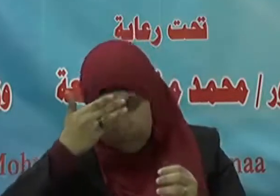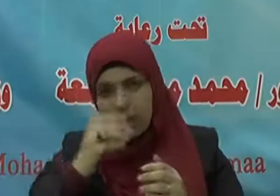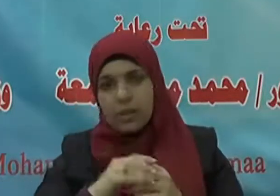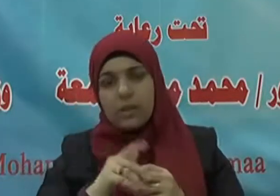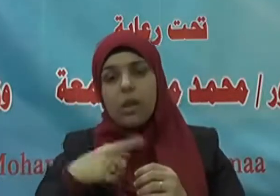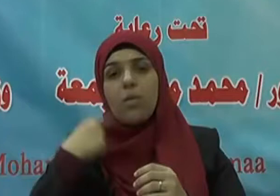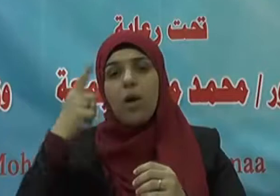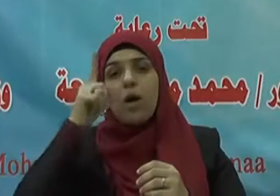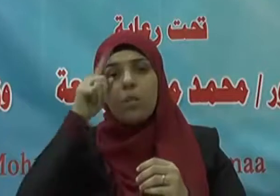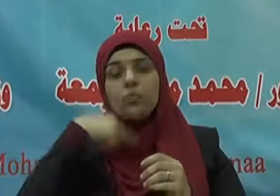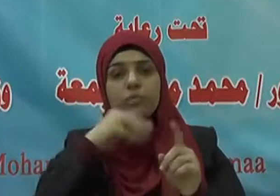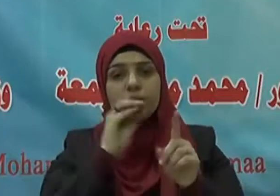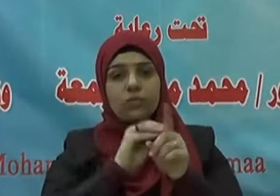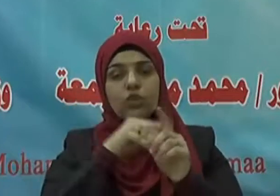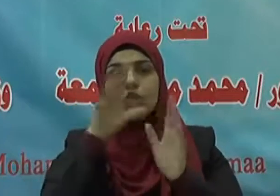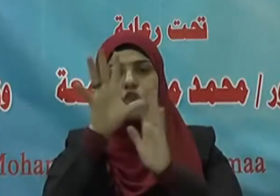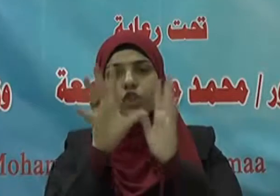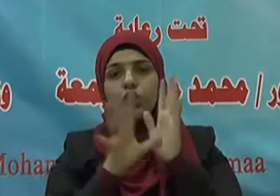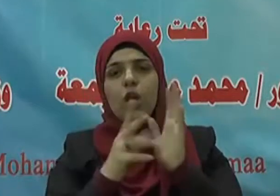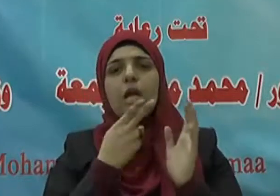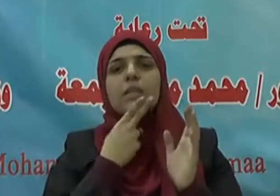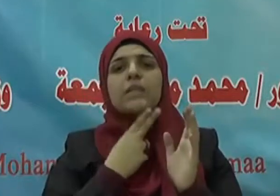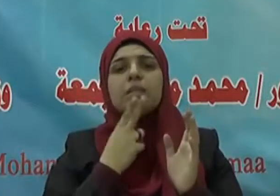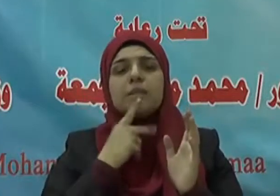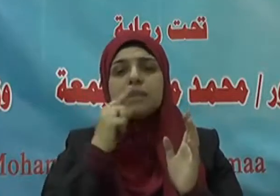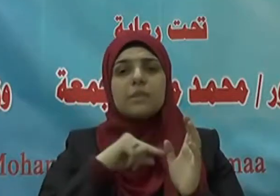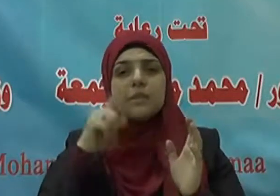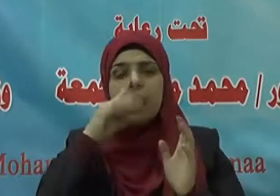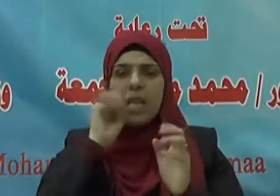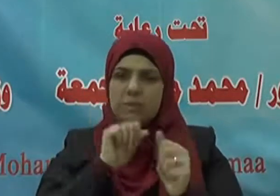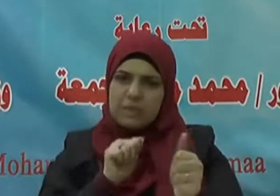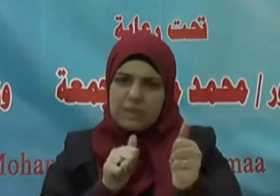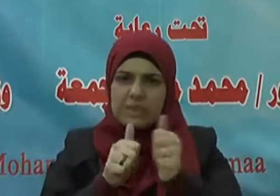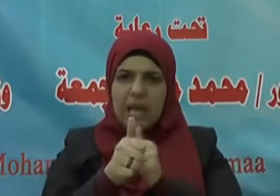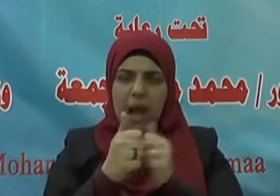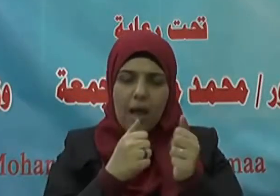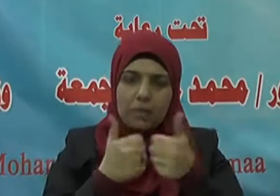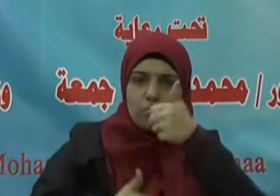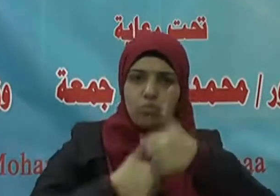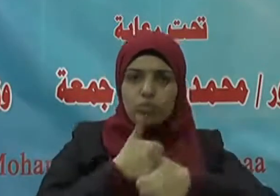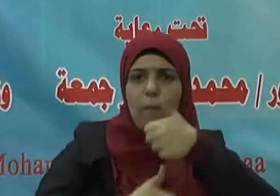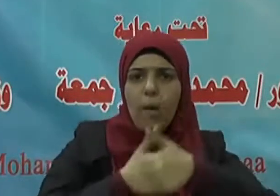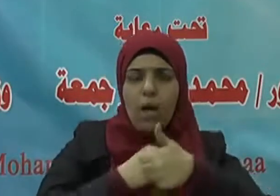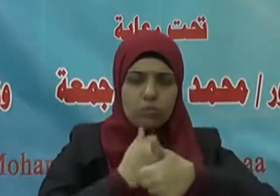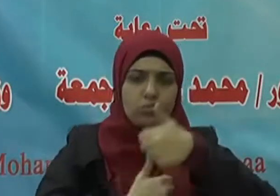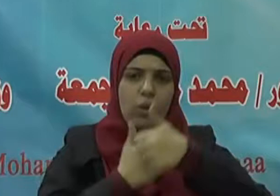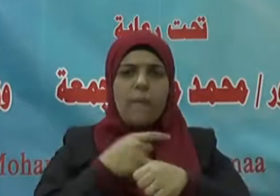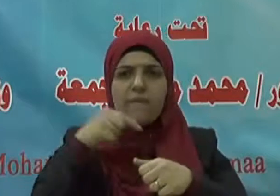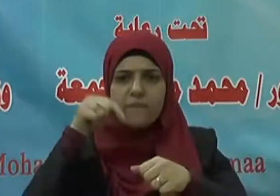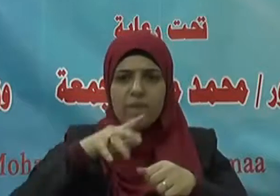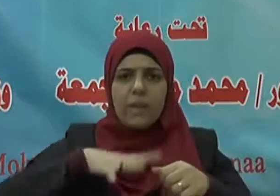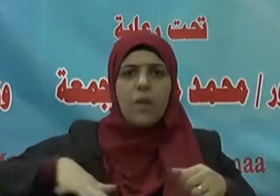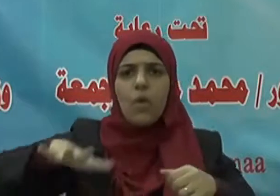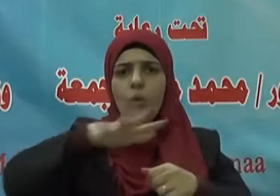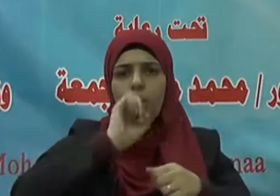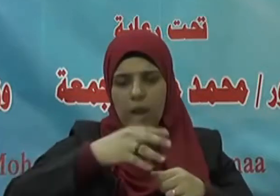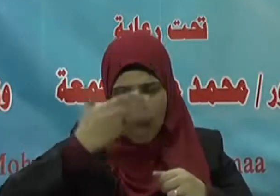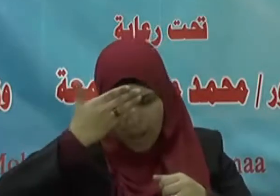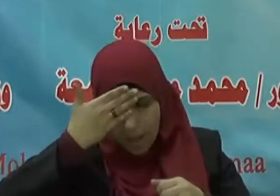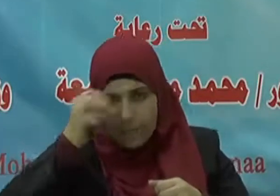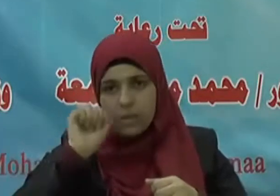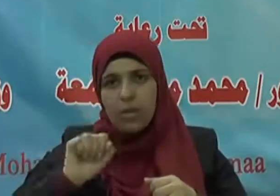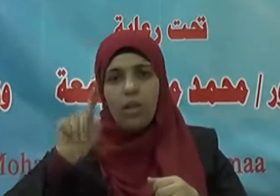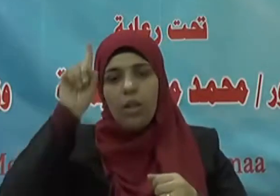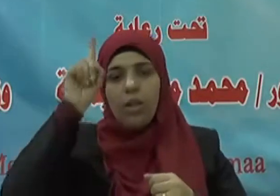فلقد حفز الشرع الشريف على المسارعة والمسابقة في ميدان